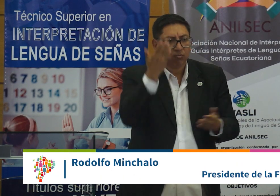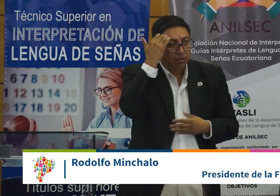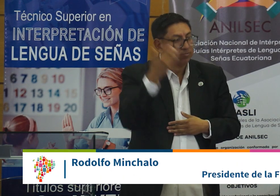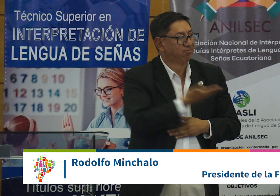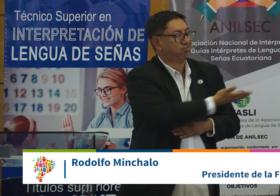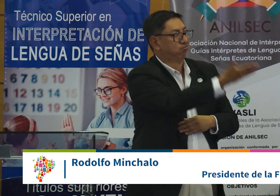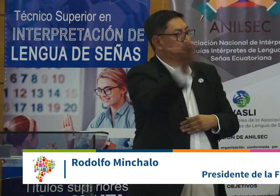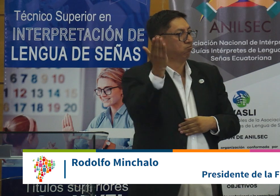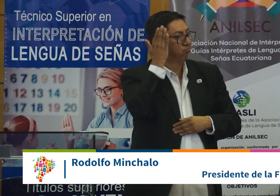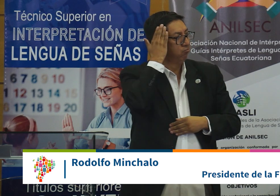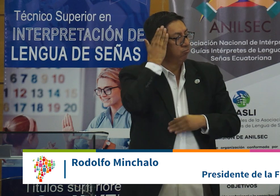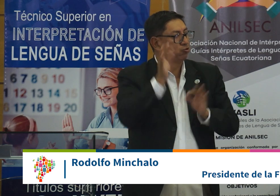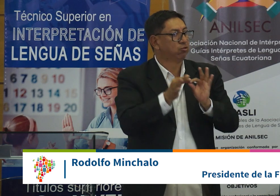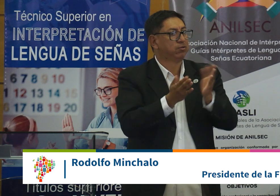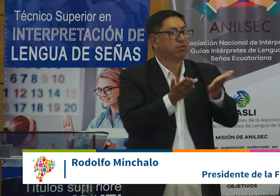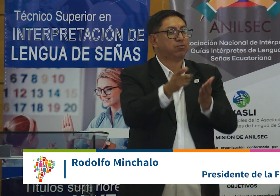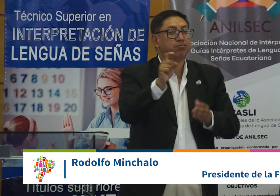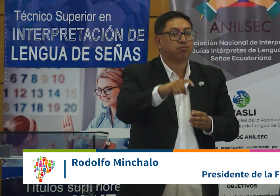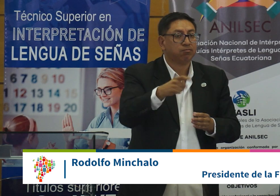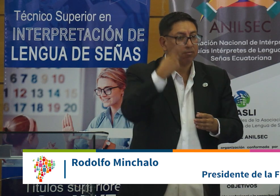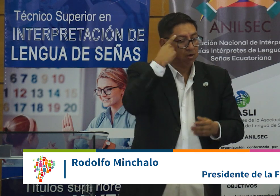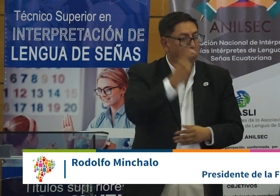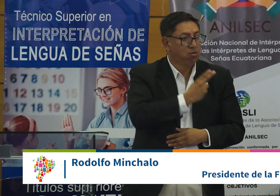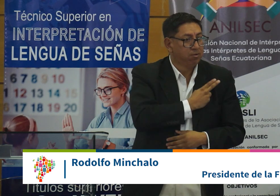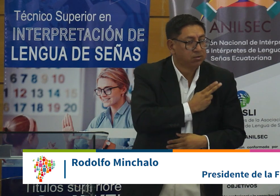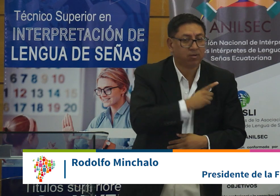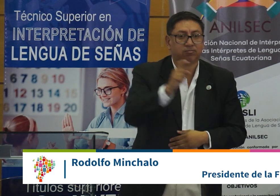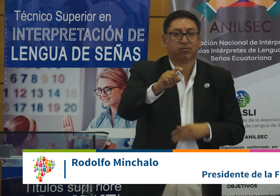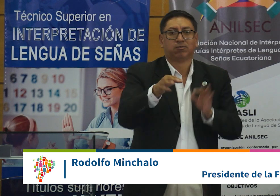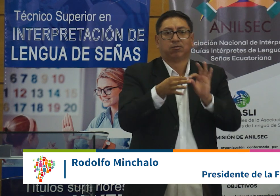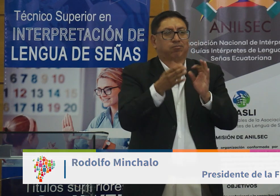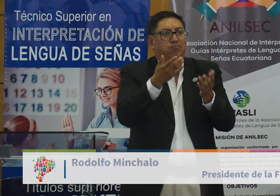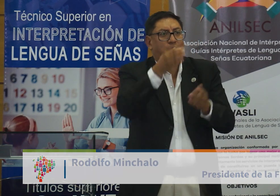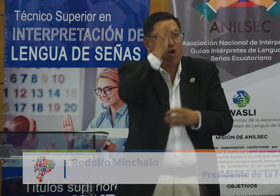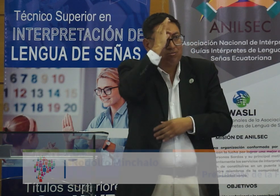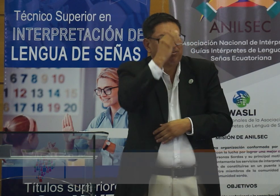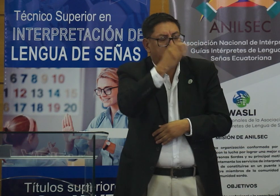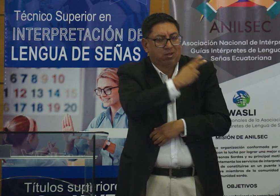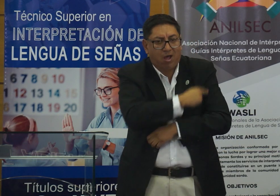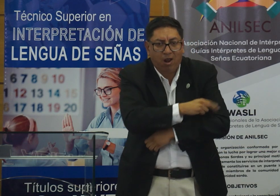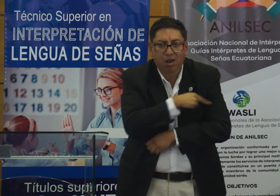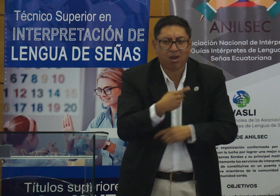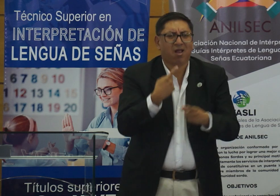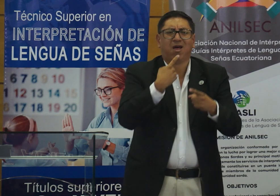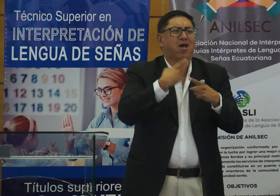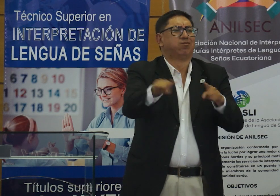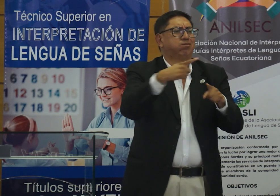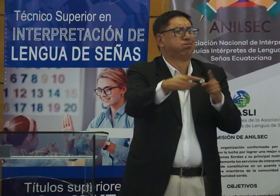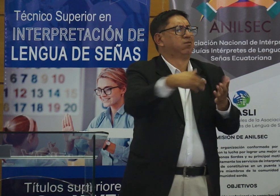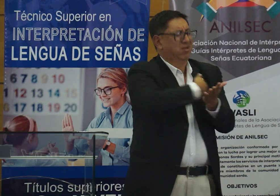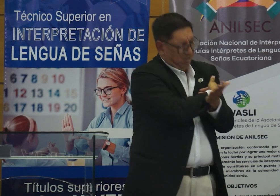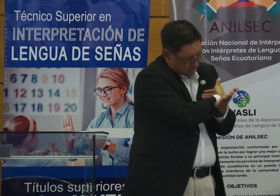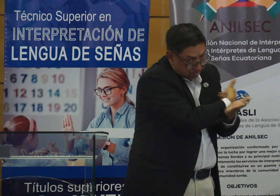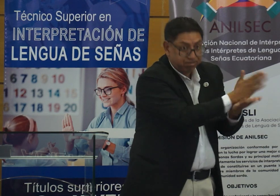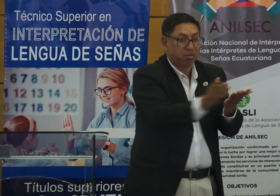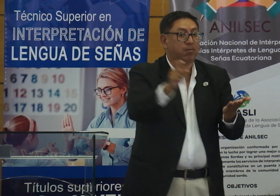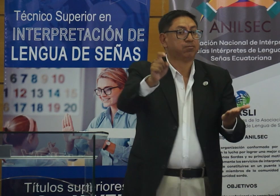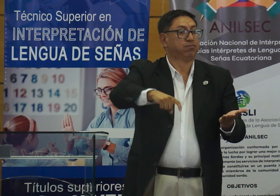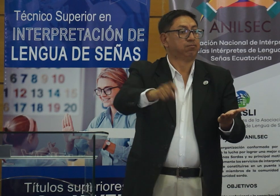que es al gobierno, a la entidad del ministerio responsable de ejecutarlo. Porque